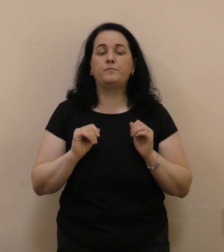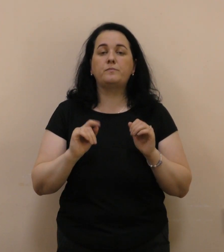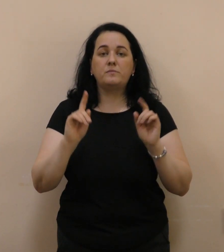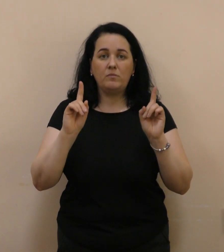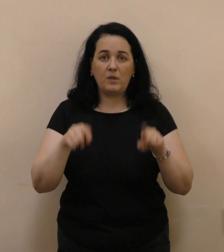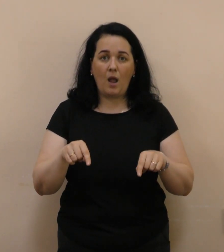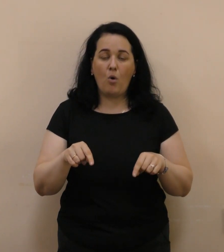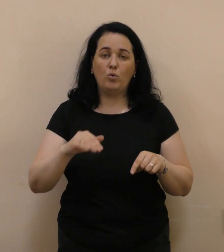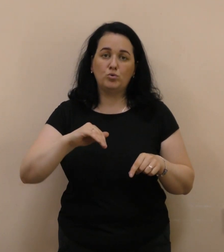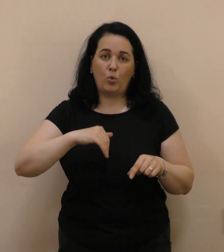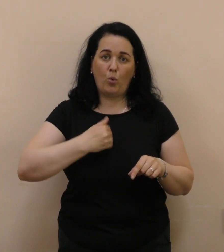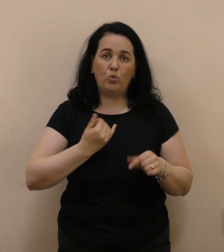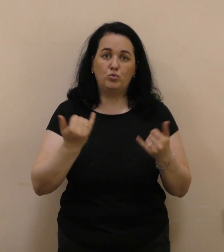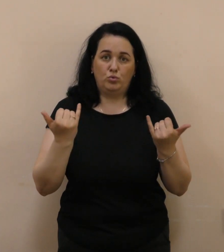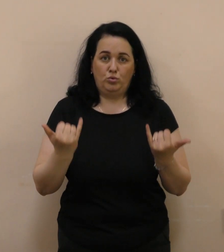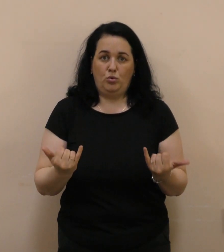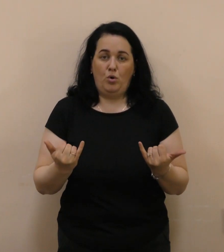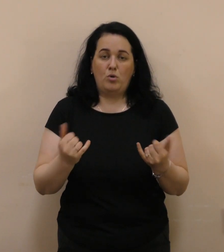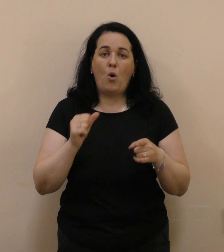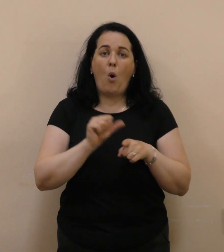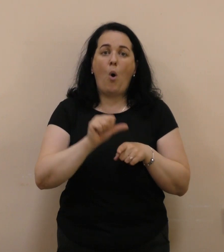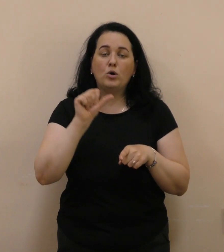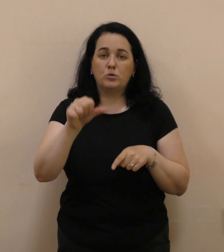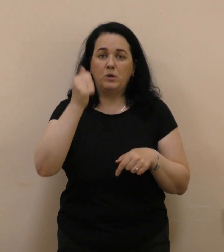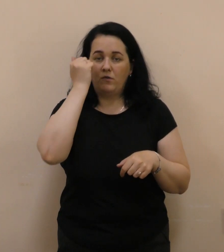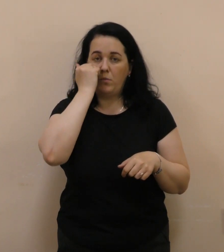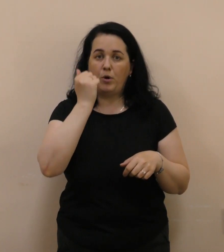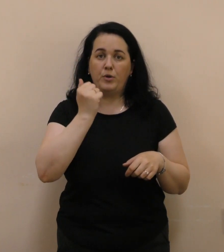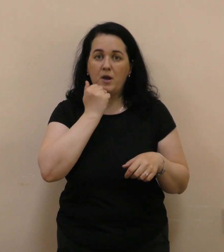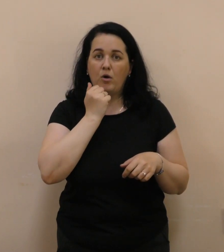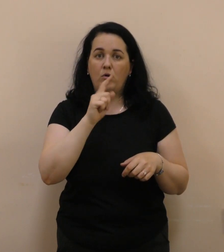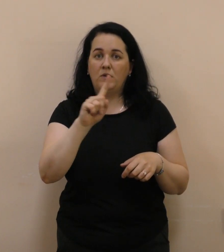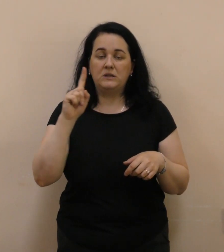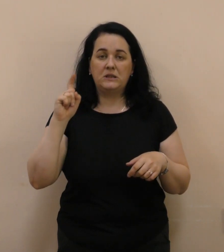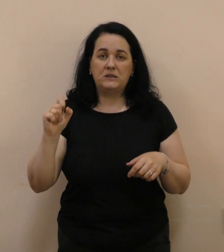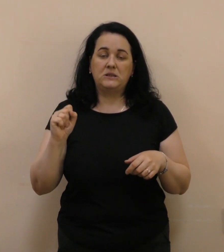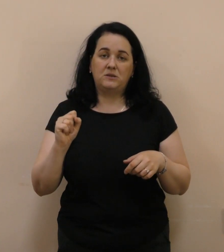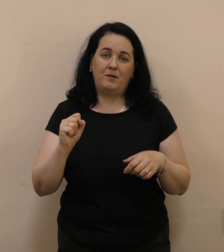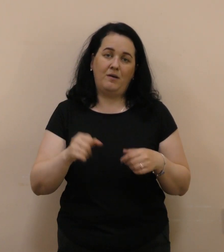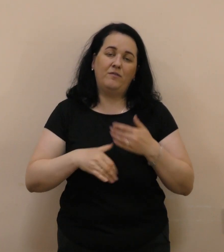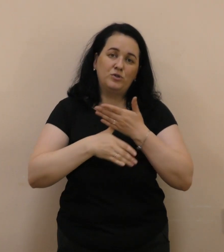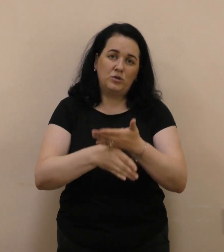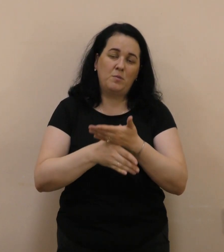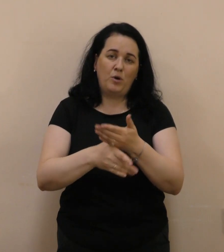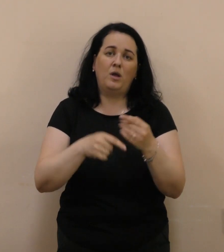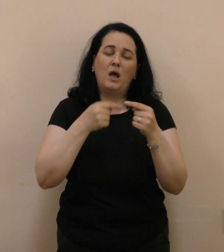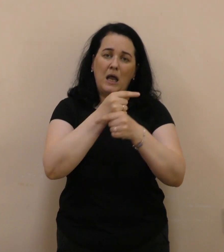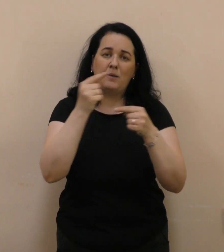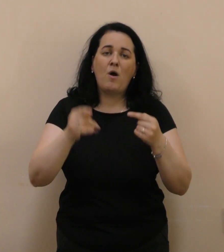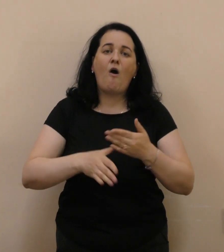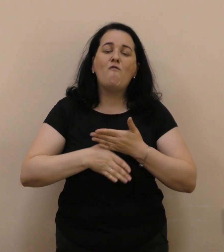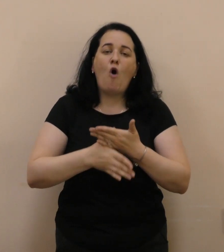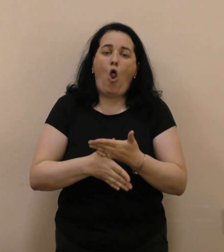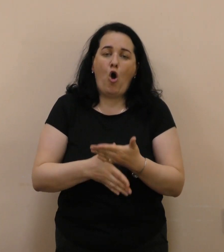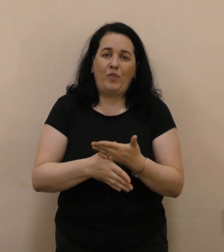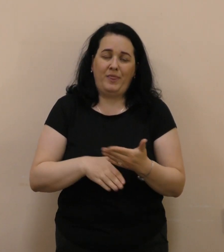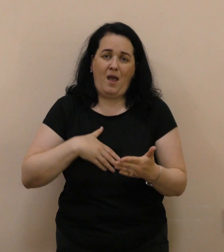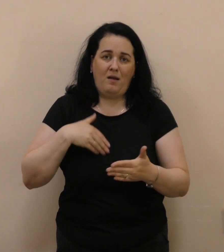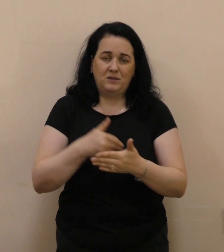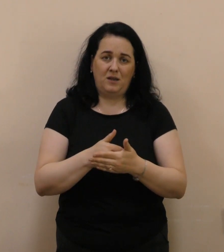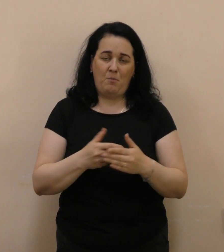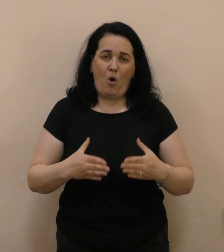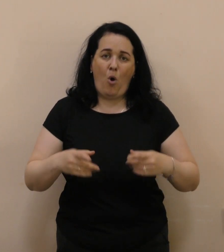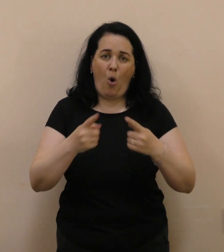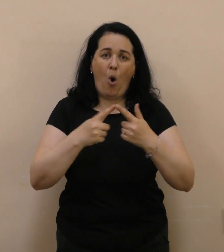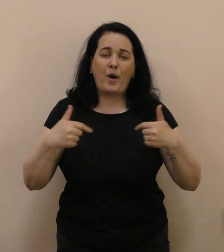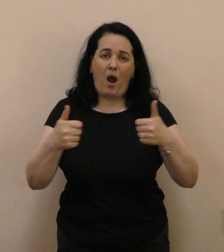Також хочу сьогодні особливо подякувати за взаємодію з різними волонтерськими організаціями. Багато що